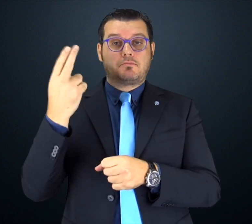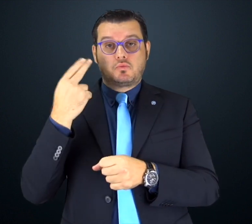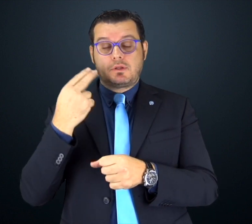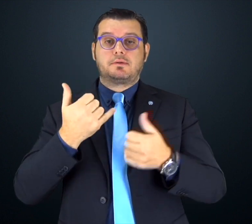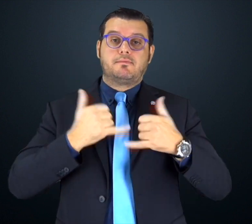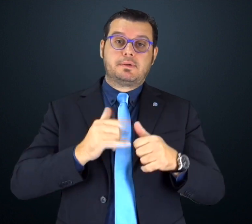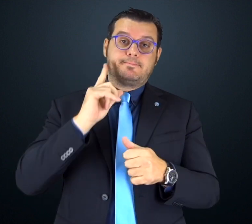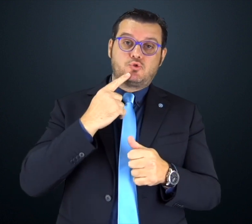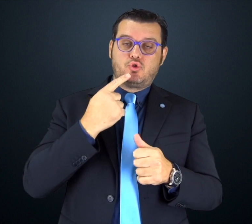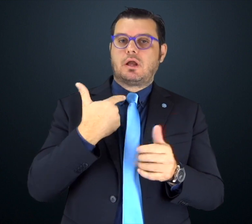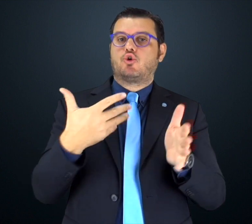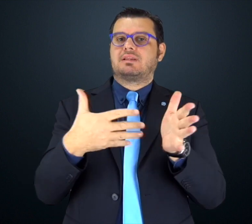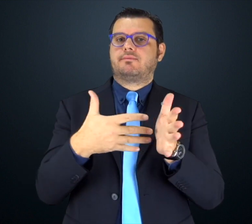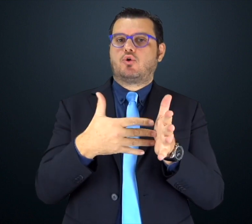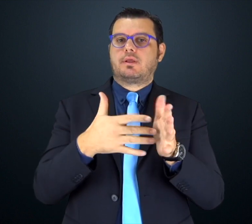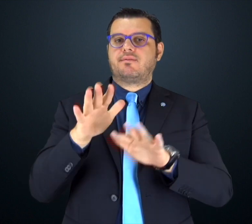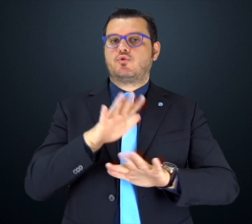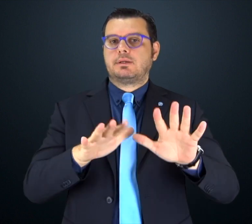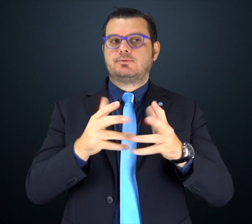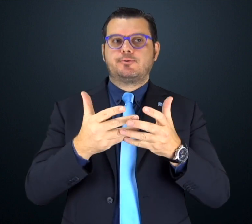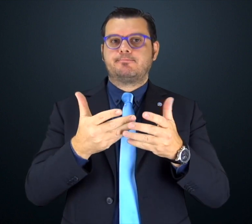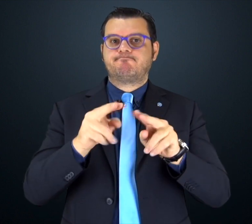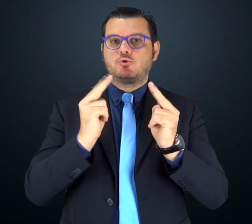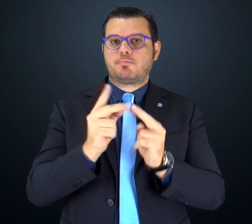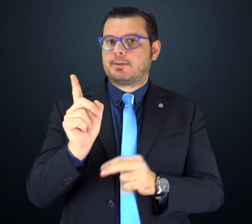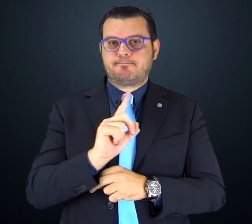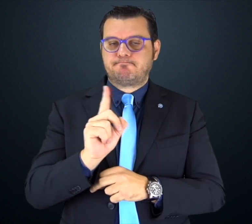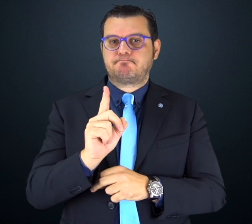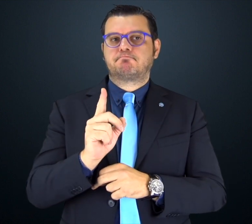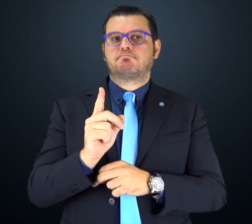agevole e completa sulle attività dell'ENS, su notizie e informazioni utili.